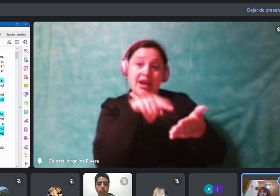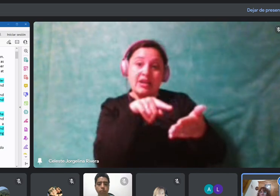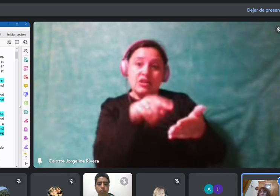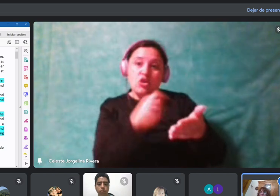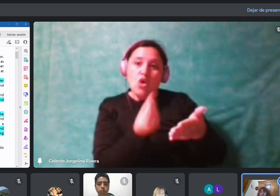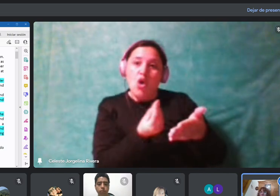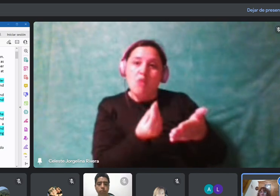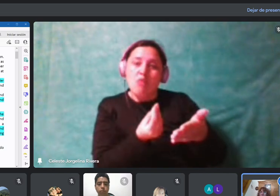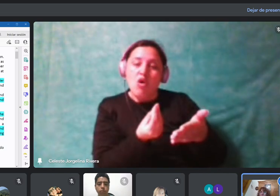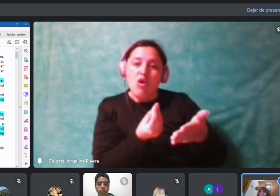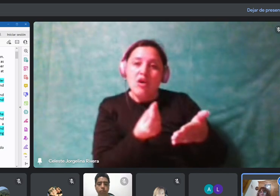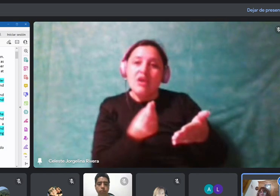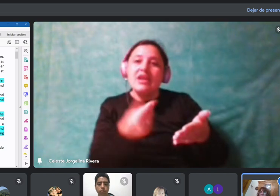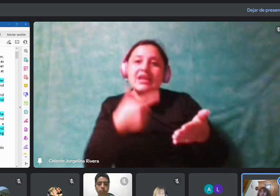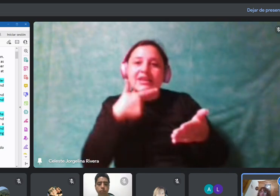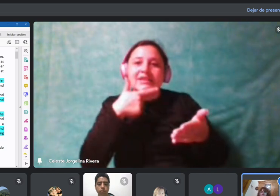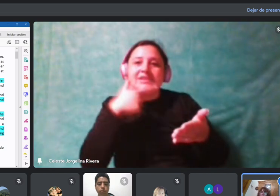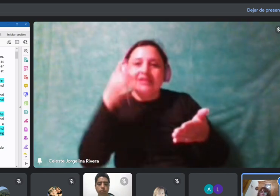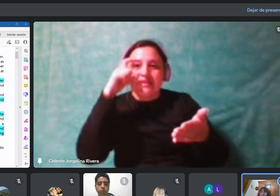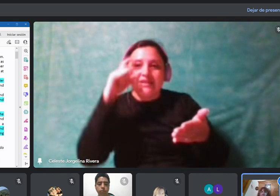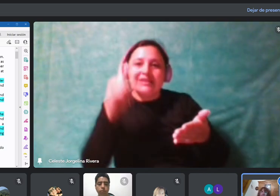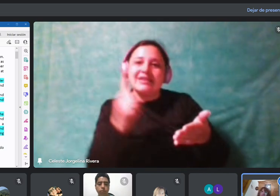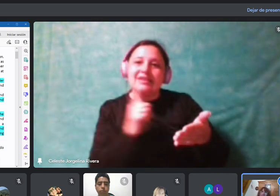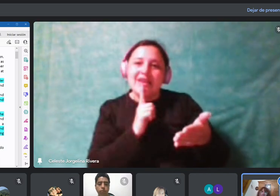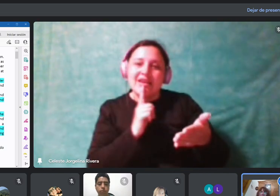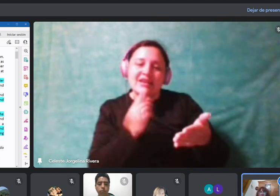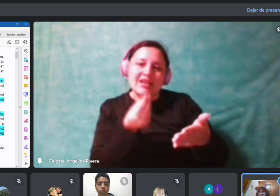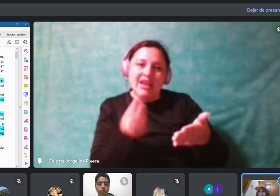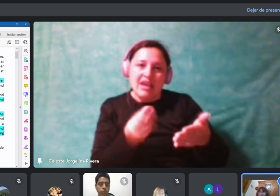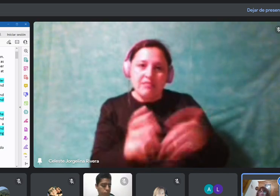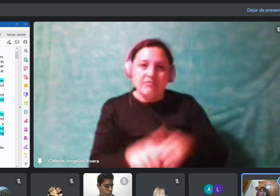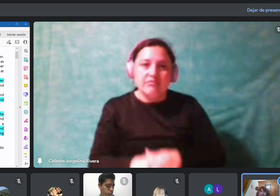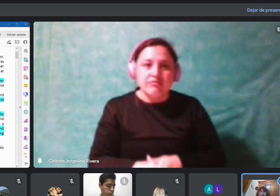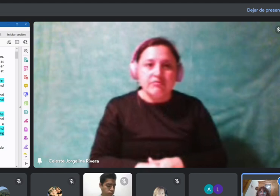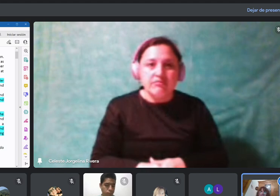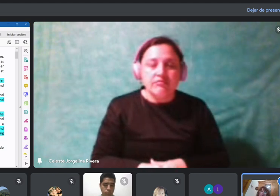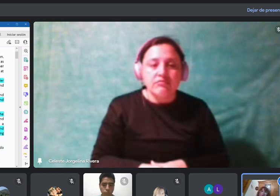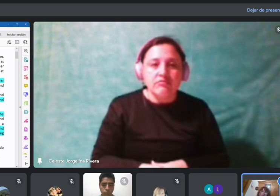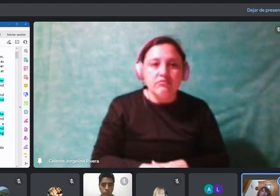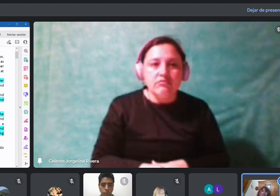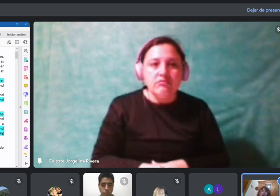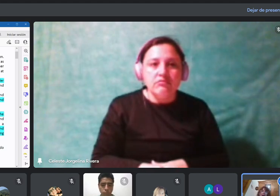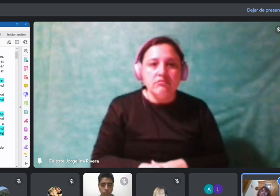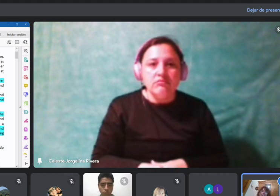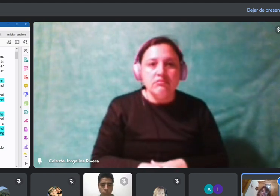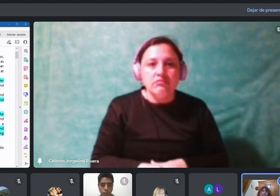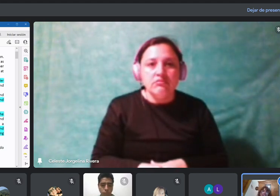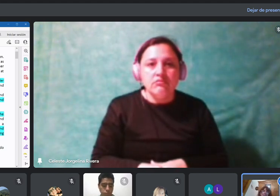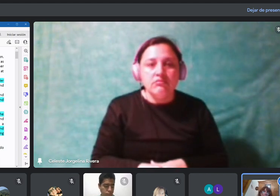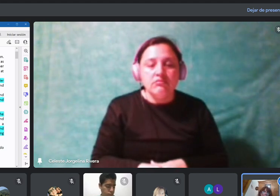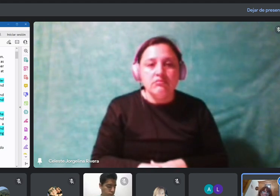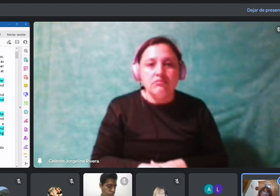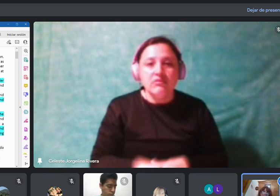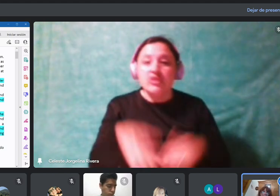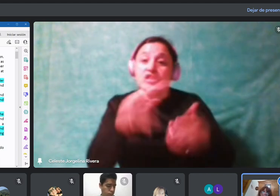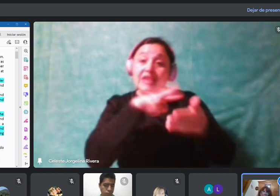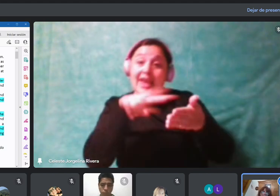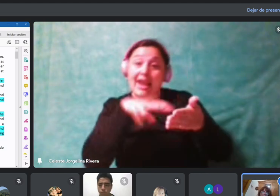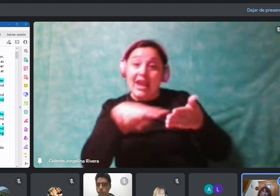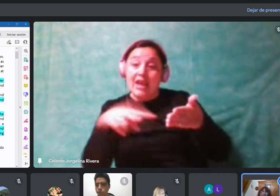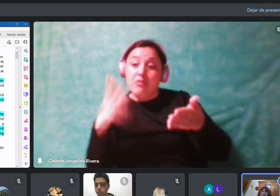tenemos schools use a diverse set of ICT tools.